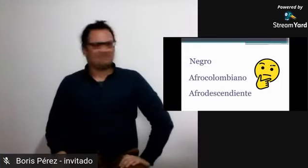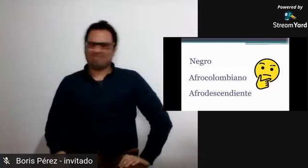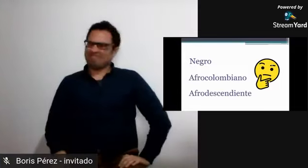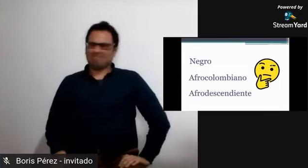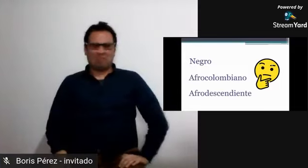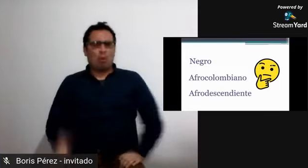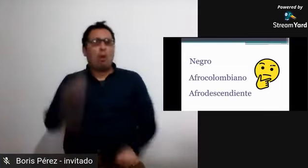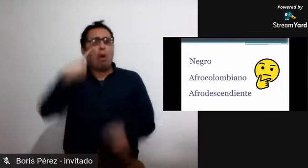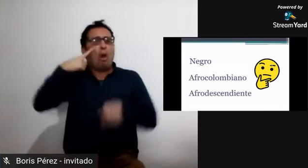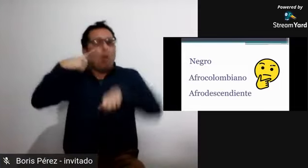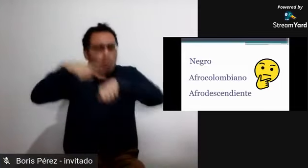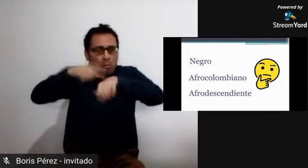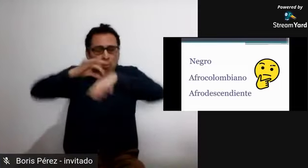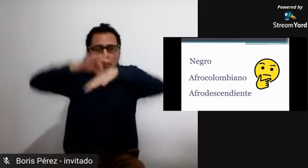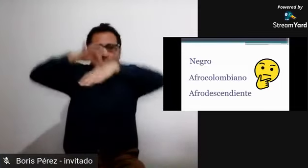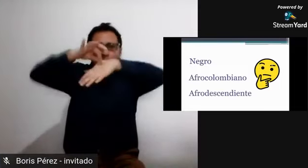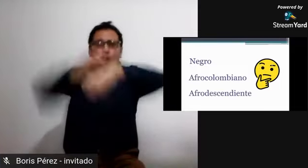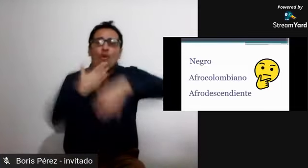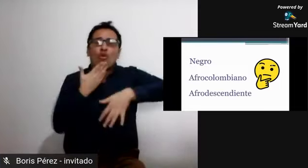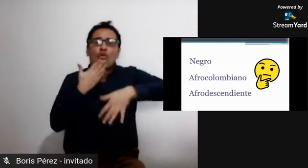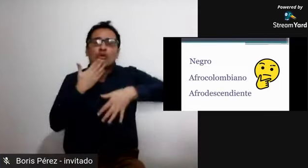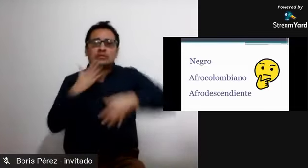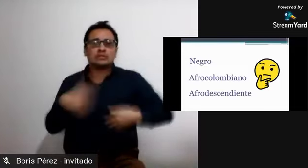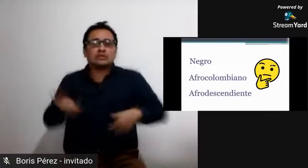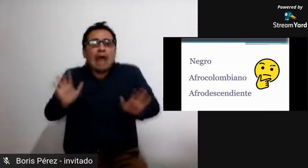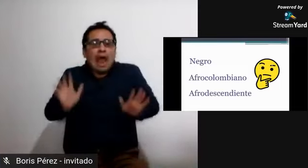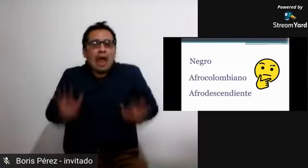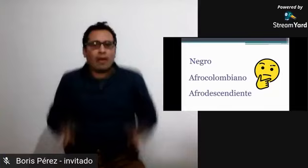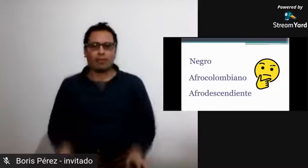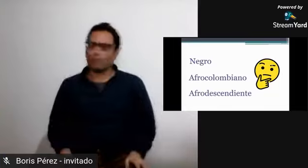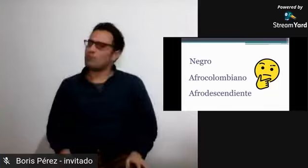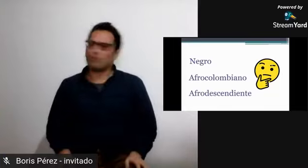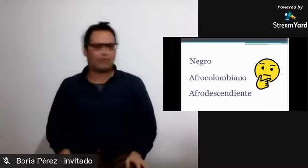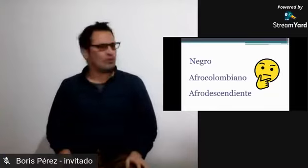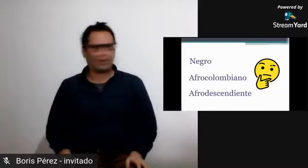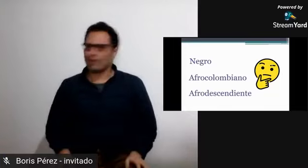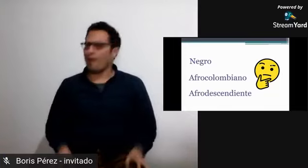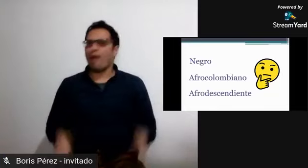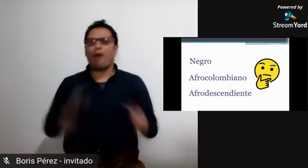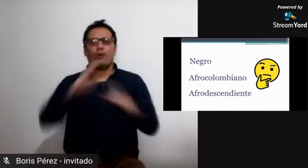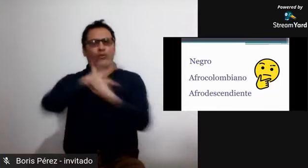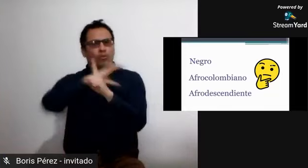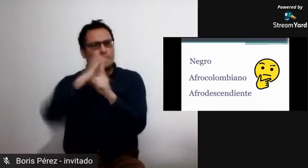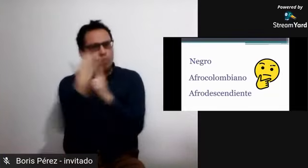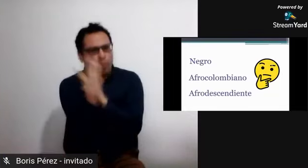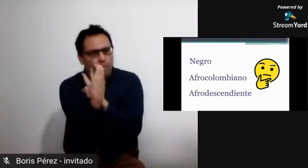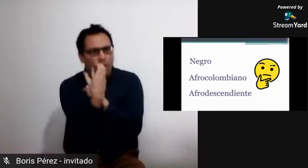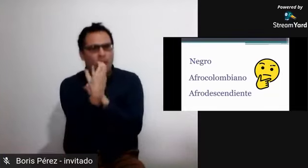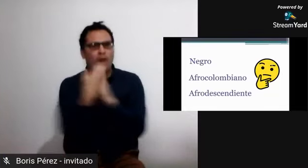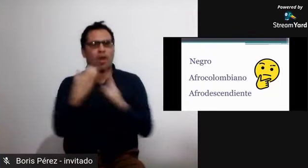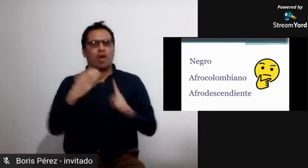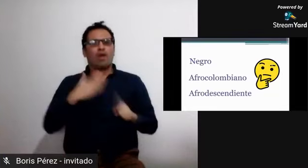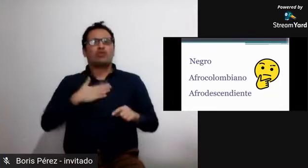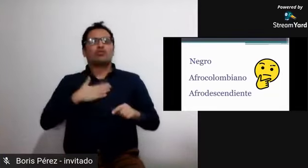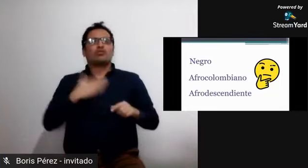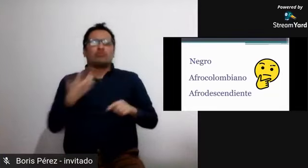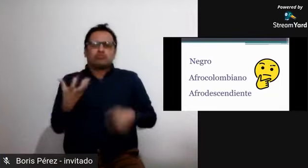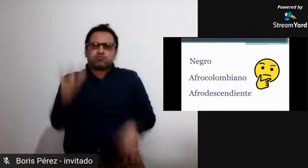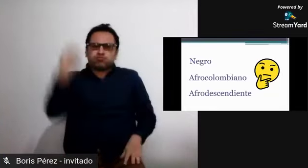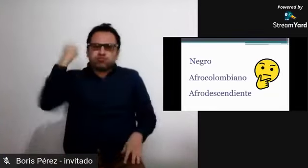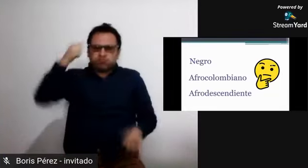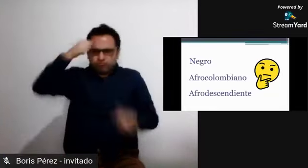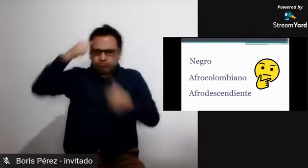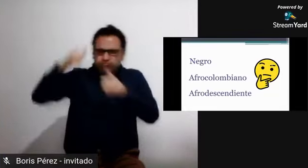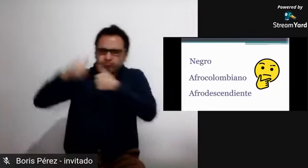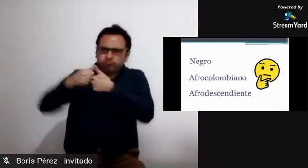negro sin embargo hay algunas personas que dicen que no solamente cuando se habla de negro